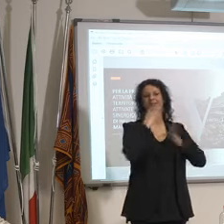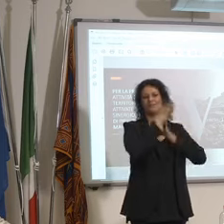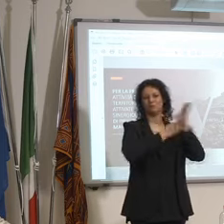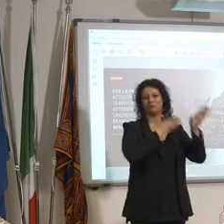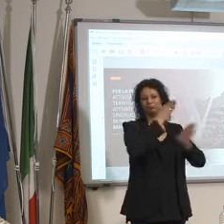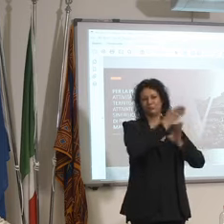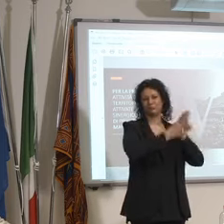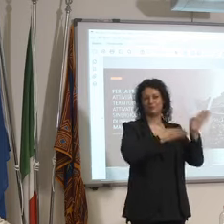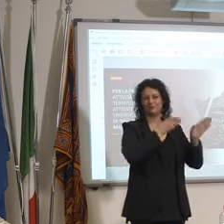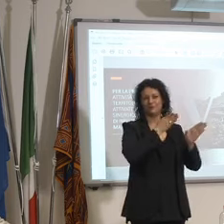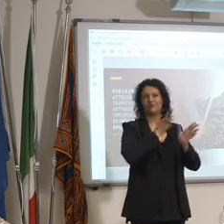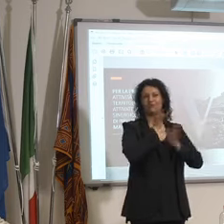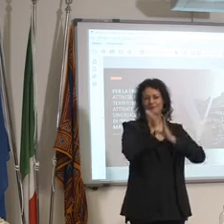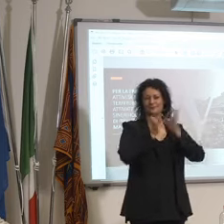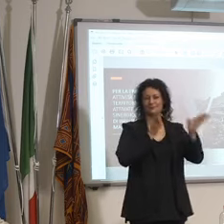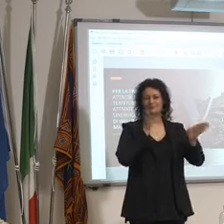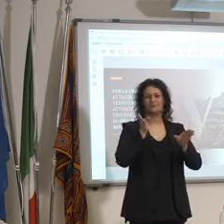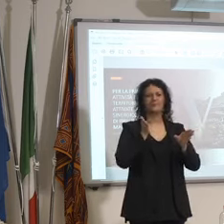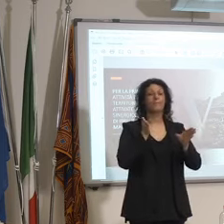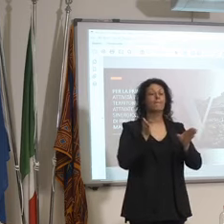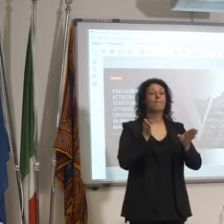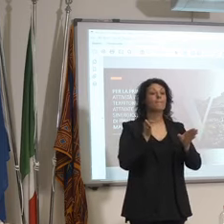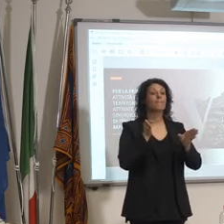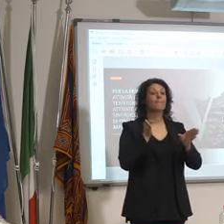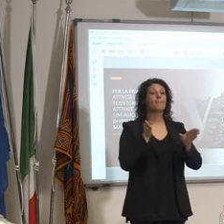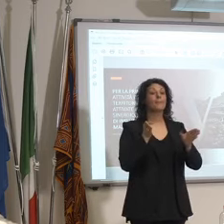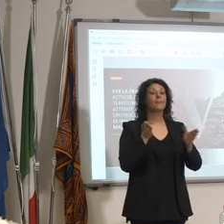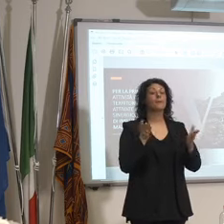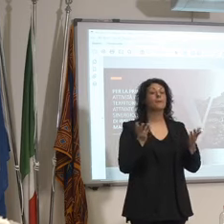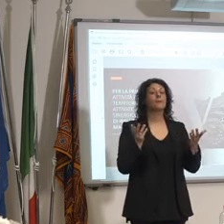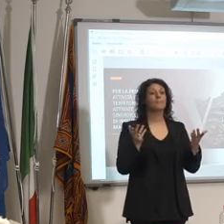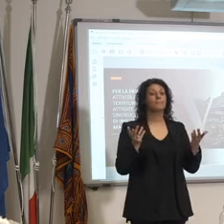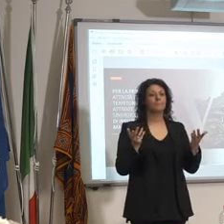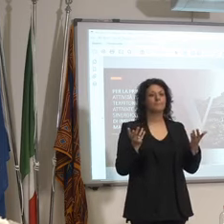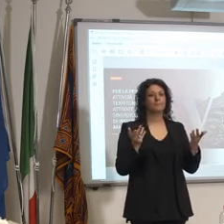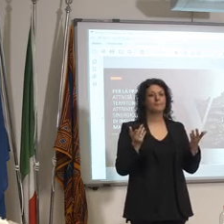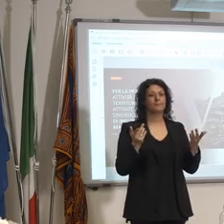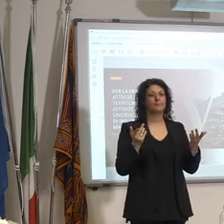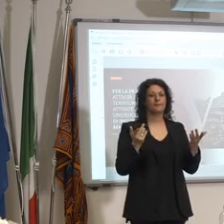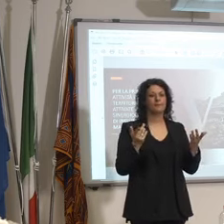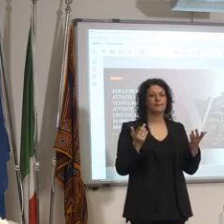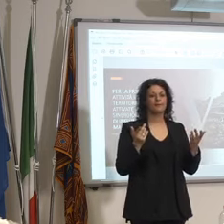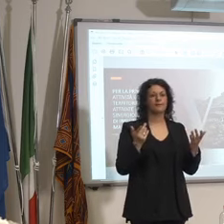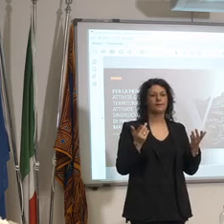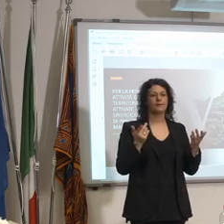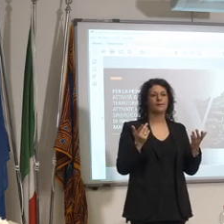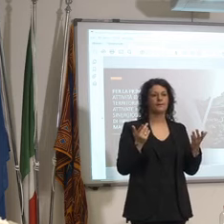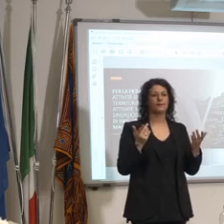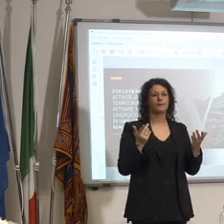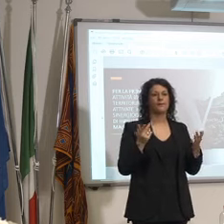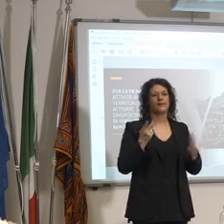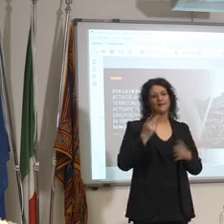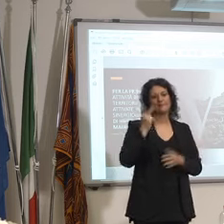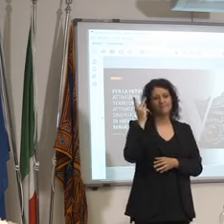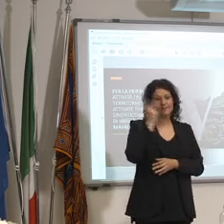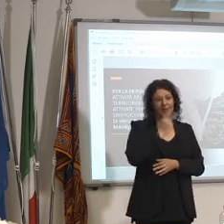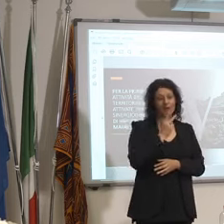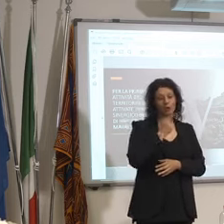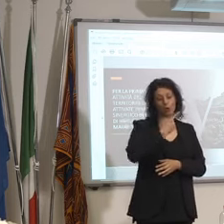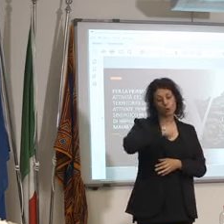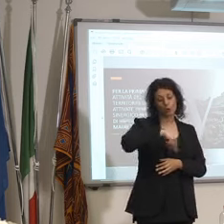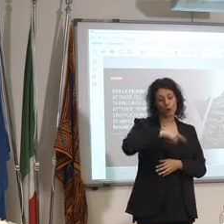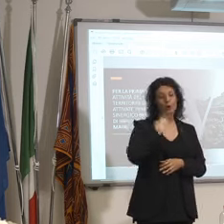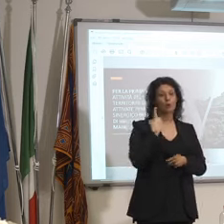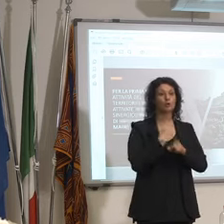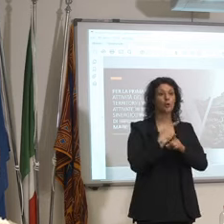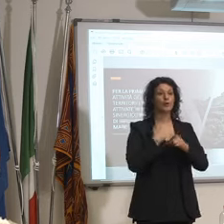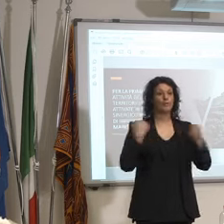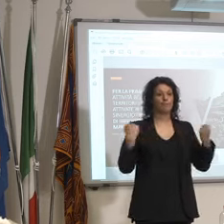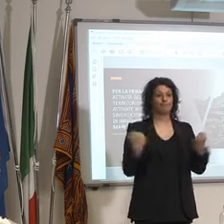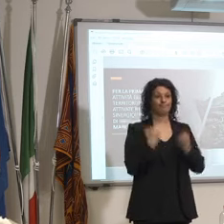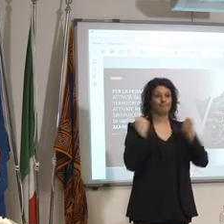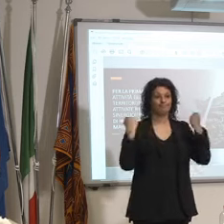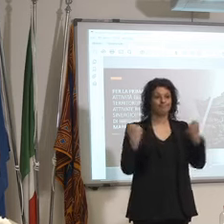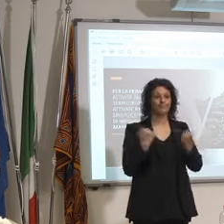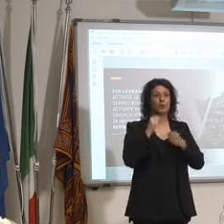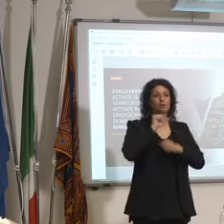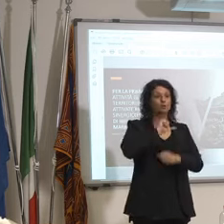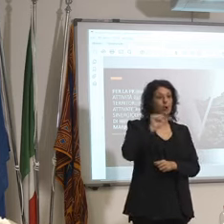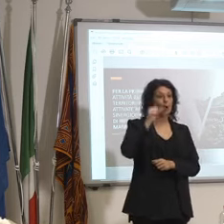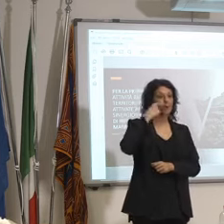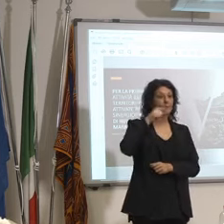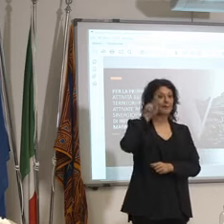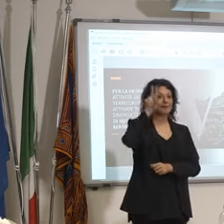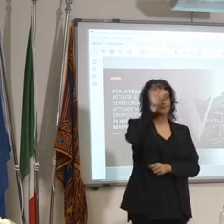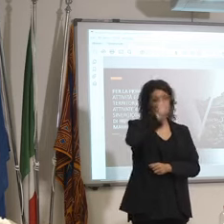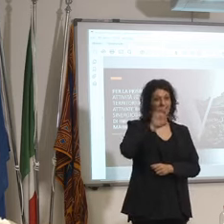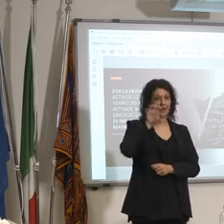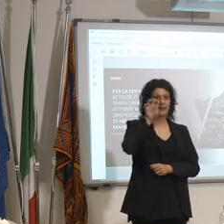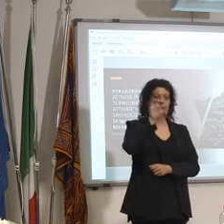però è anche vero che noi non possiamo pensare di fare una vacanza cioè scusate di fare una campagna promozionale solo per i veneti perché